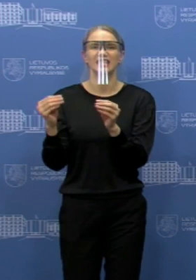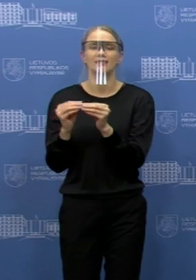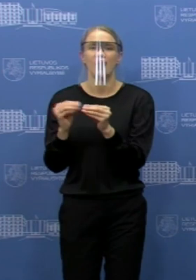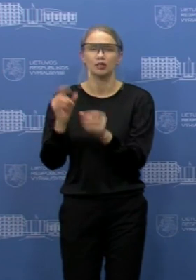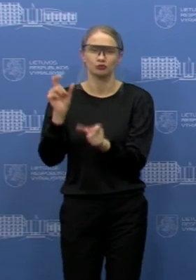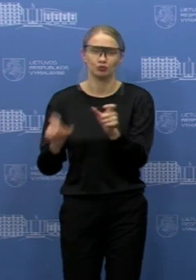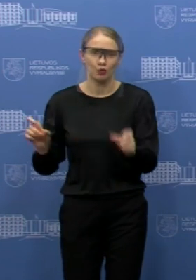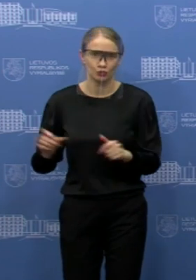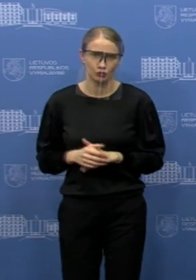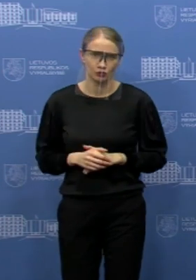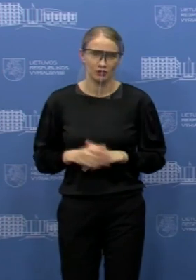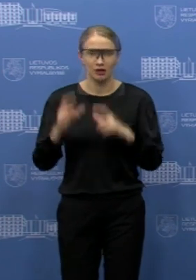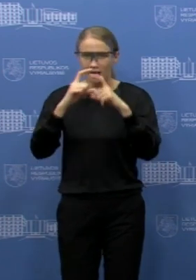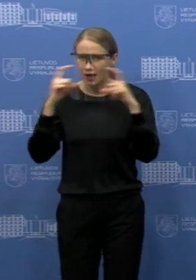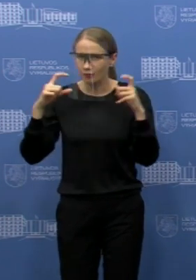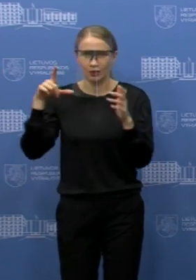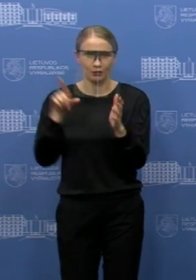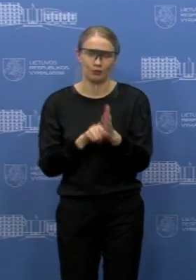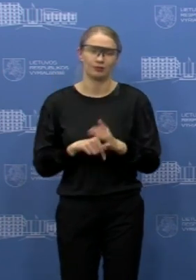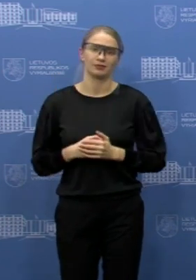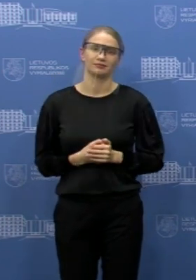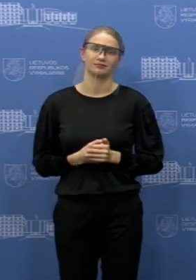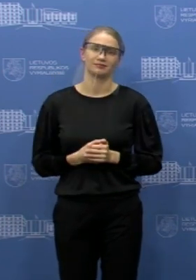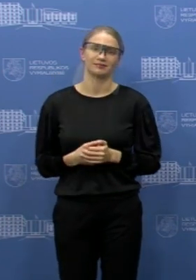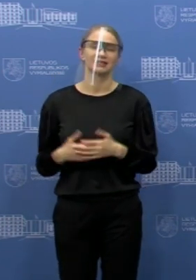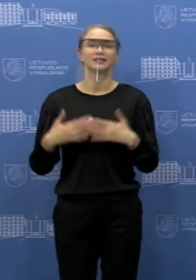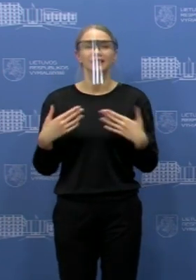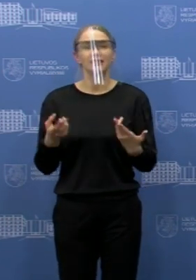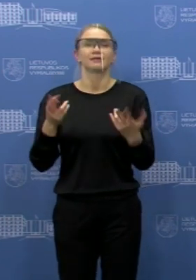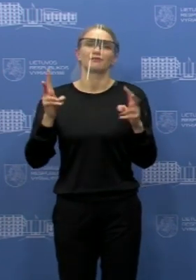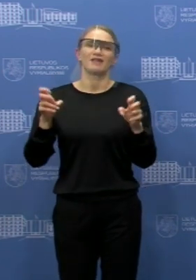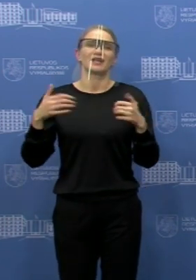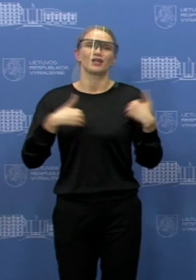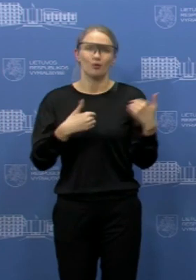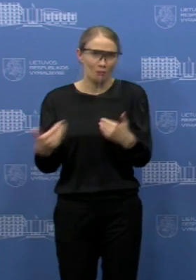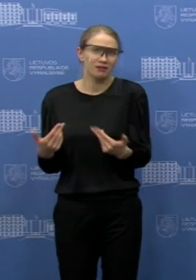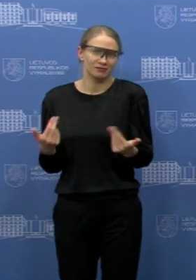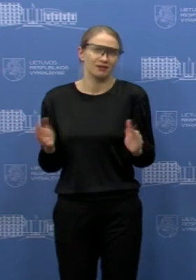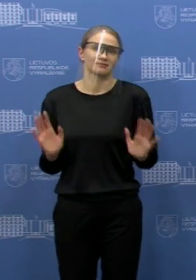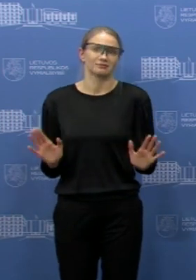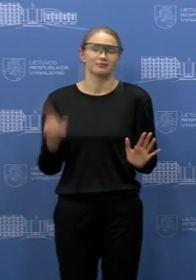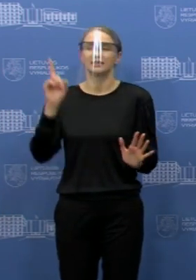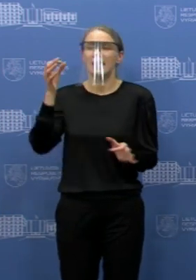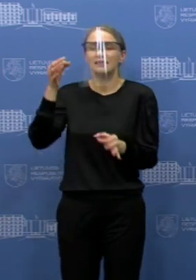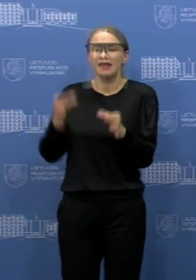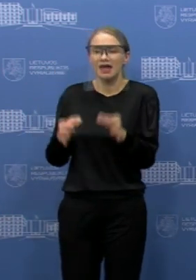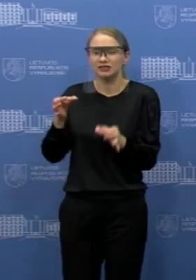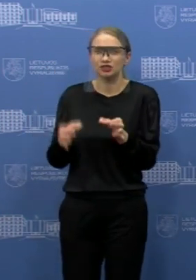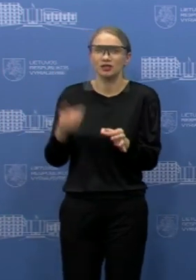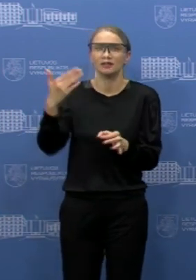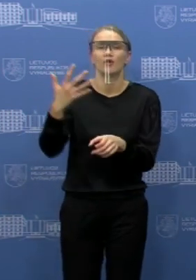dešimas menų, dėvint kaukes, tai yra rekomendacija, nes teisiškai